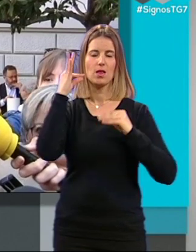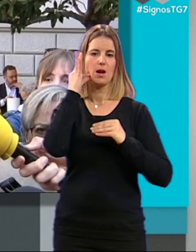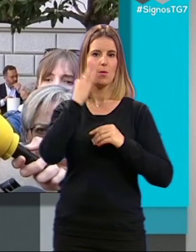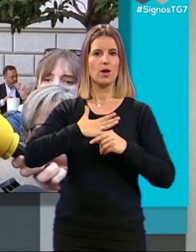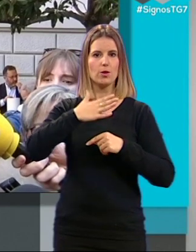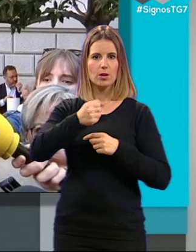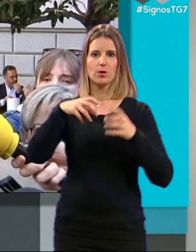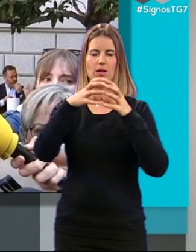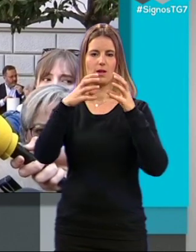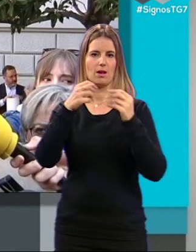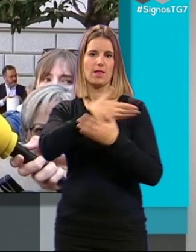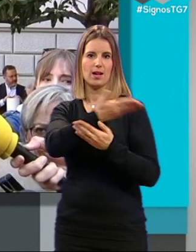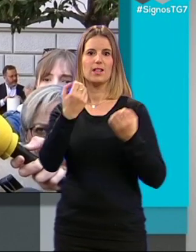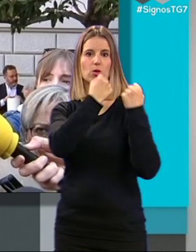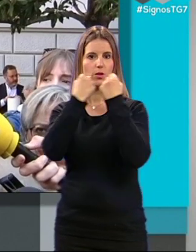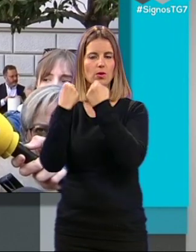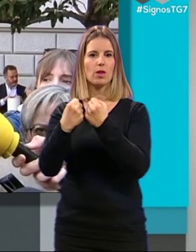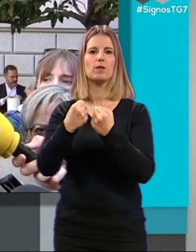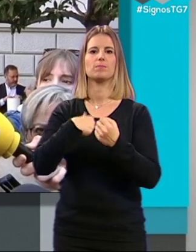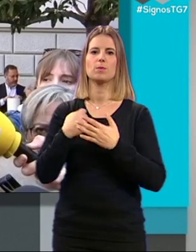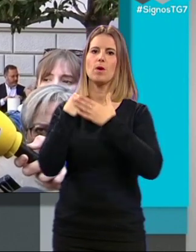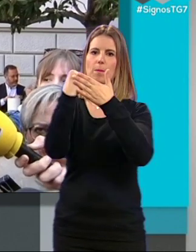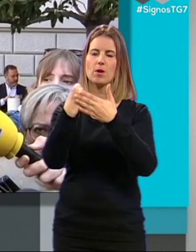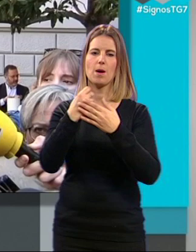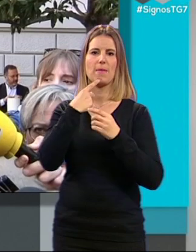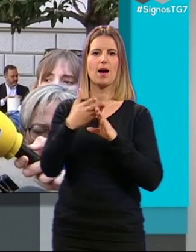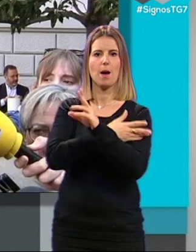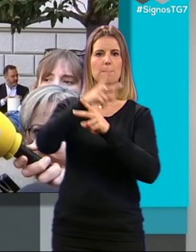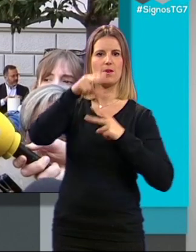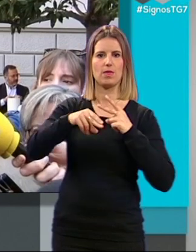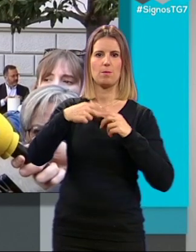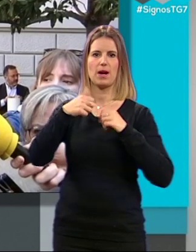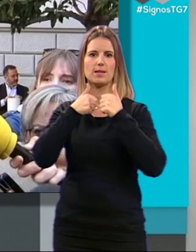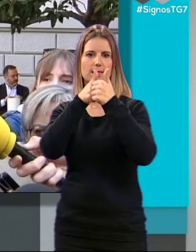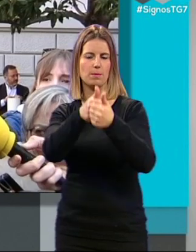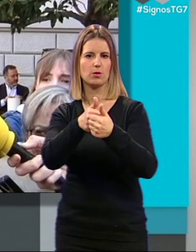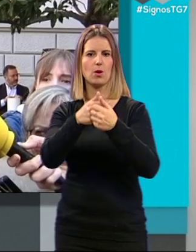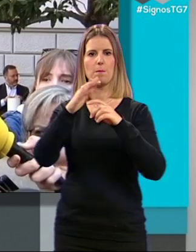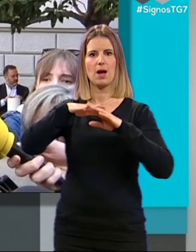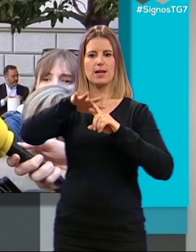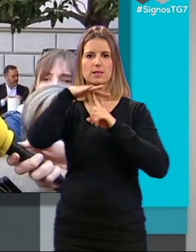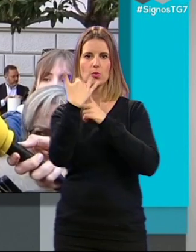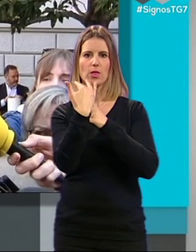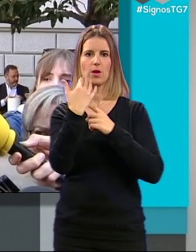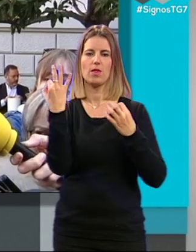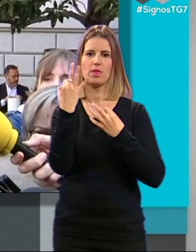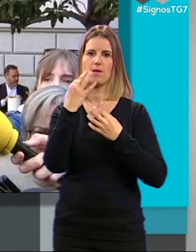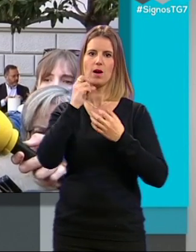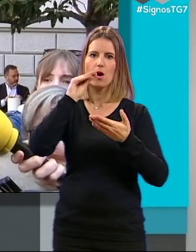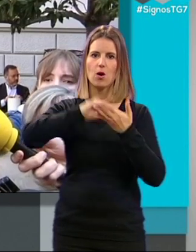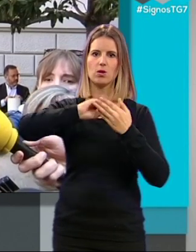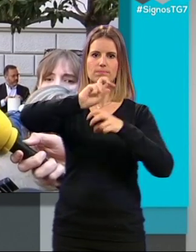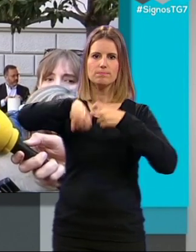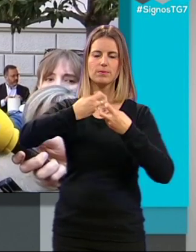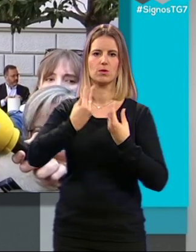desde el Ayuntamiento de Granada y el resto de instituciones, apoyarlas tanto en la prevención como en el seguimiento, como en los casos en los que tienen que rehacer su vida